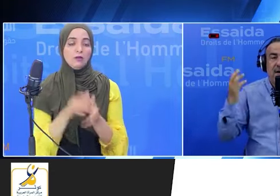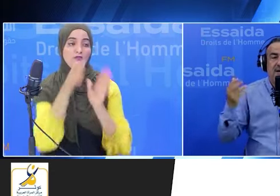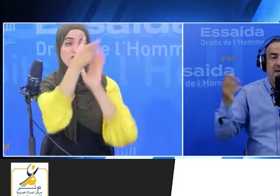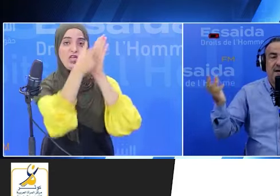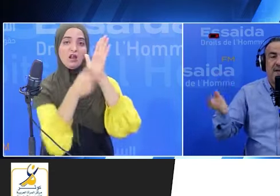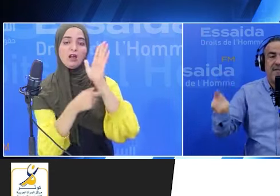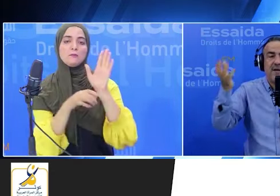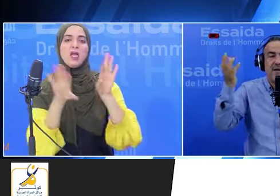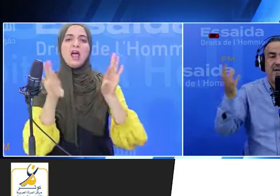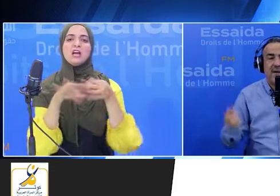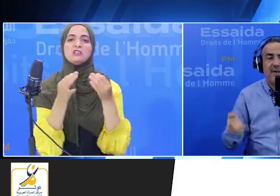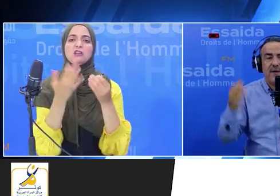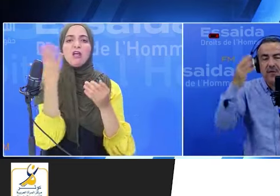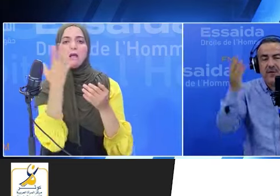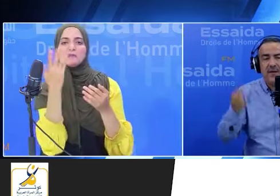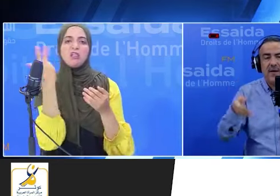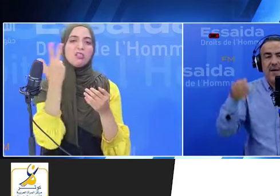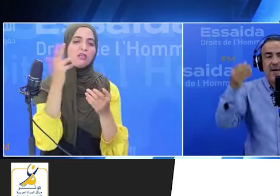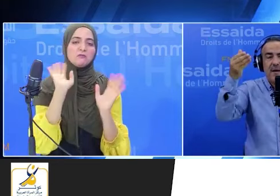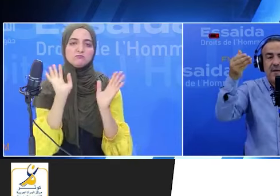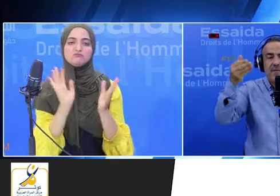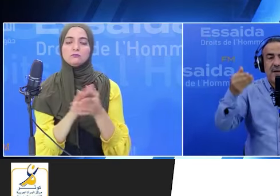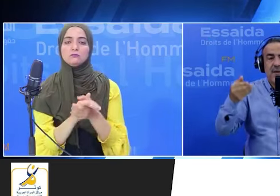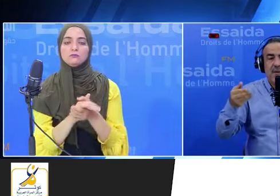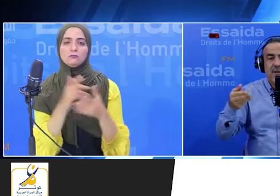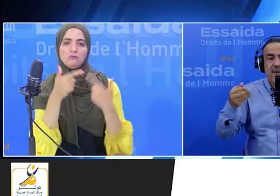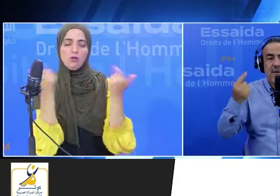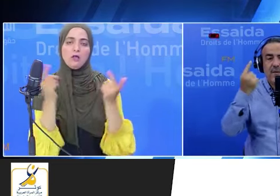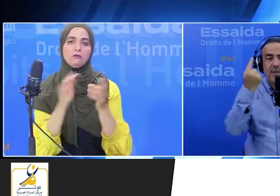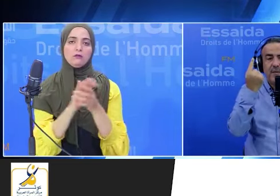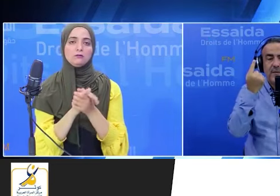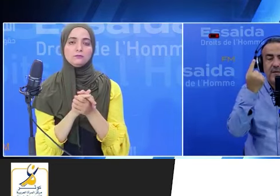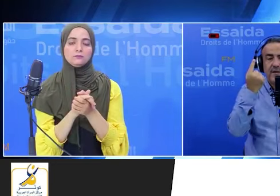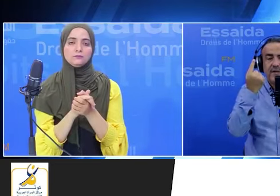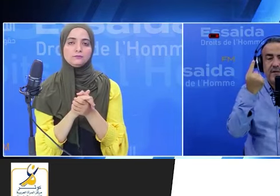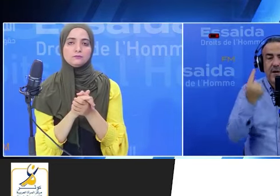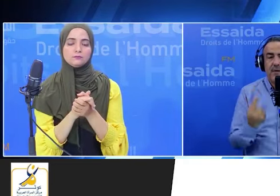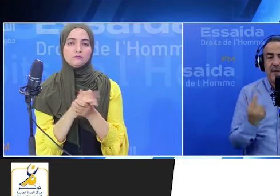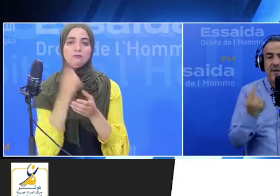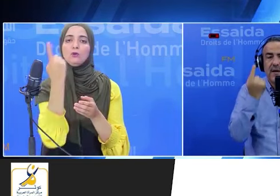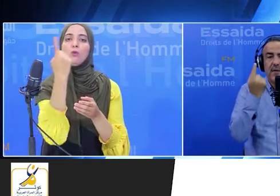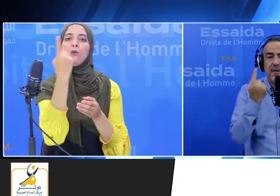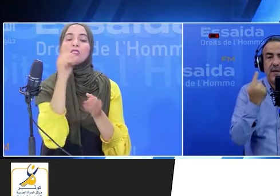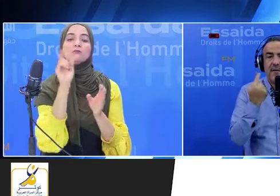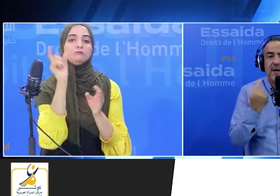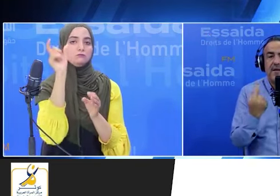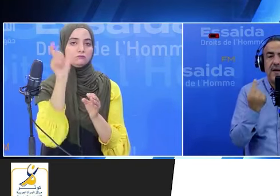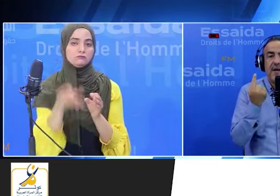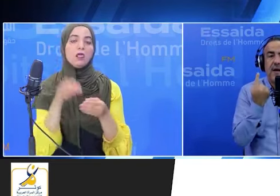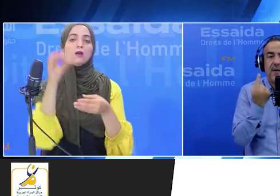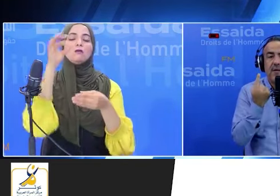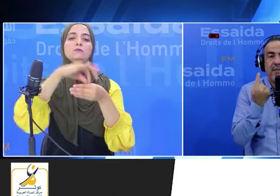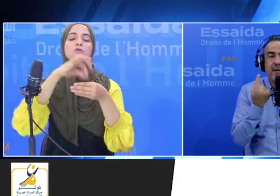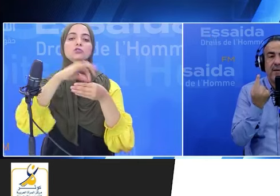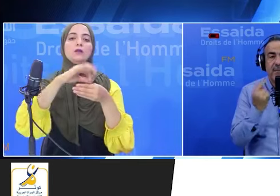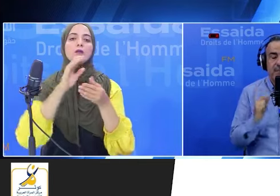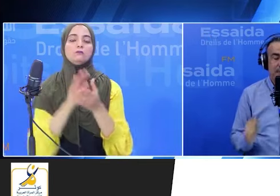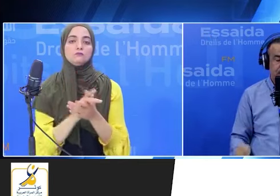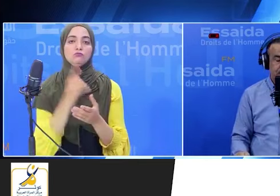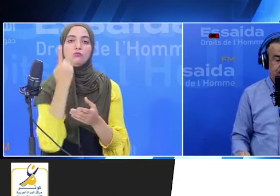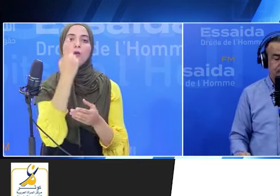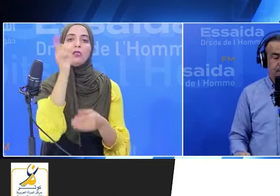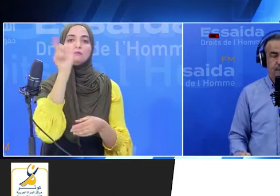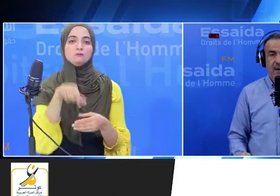نقاوها عشرة خمسة ثلاثة أربع المهم اللي مش نقاوه مش راشو واحد بارك الاختيار يقع لواحد بارك